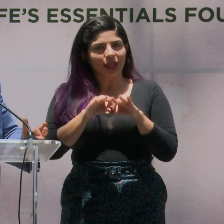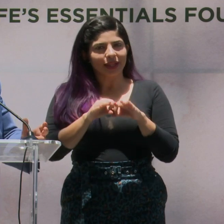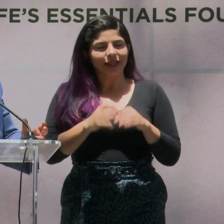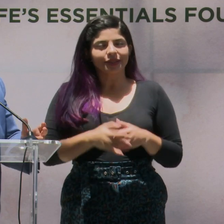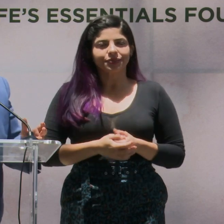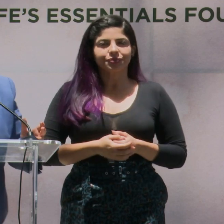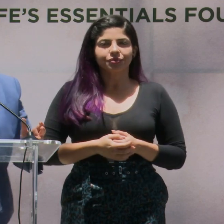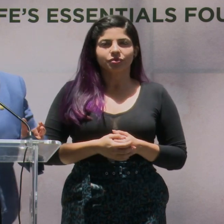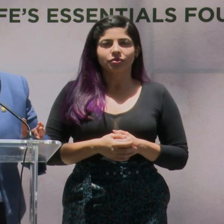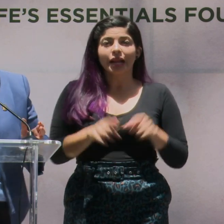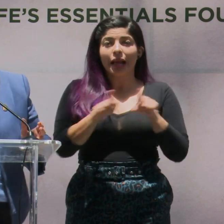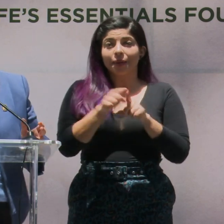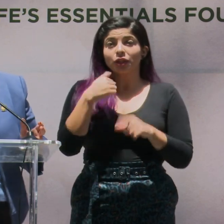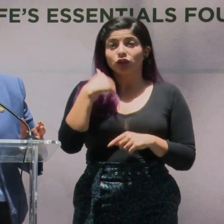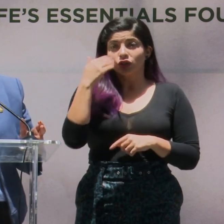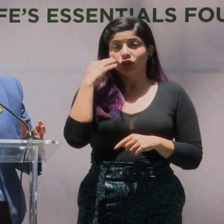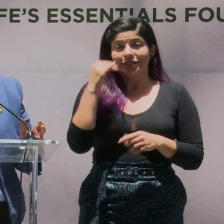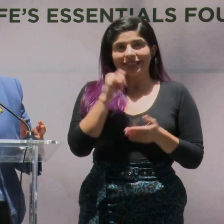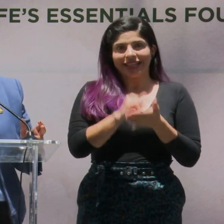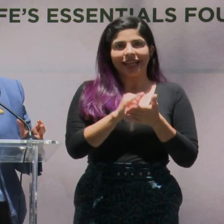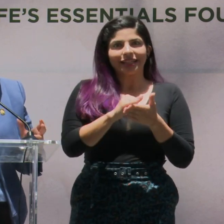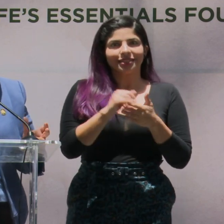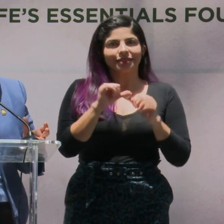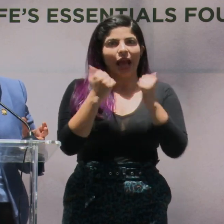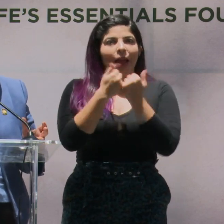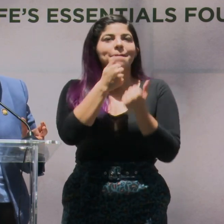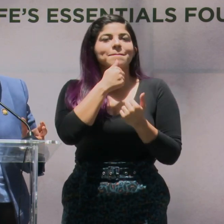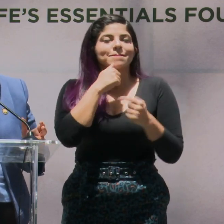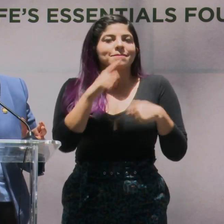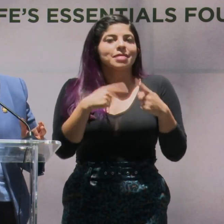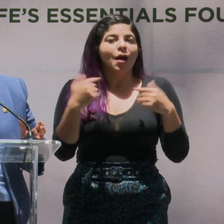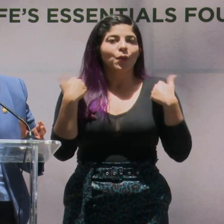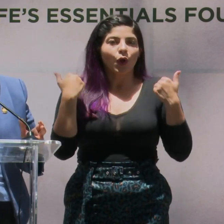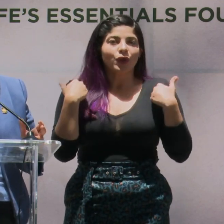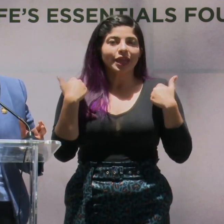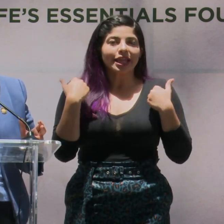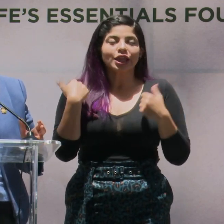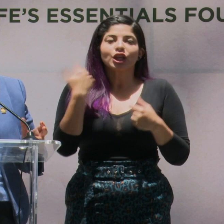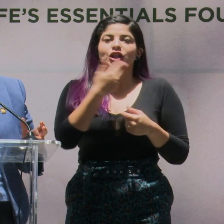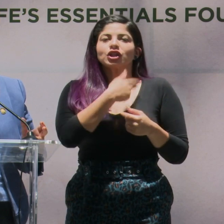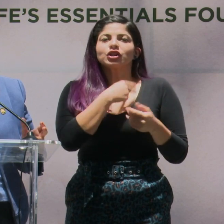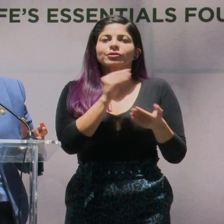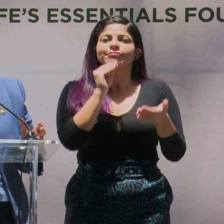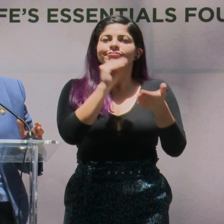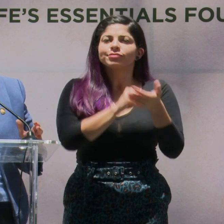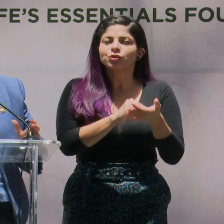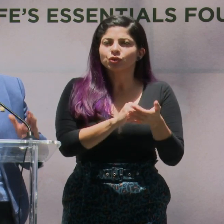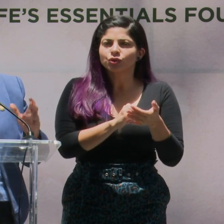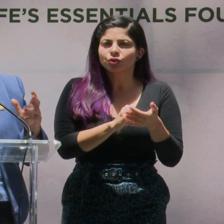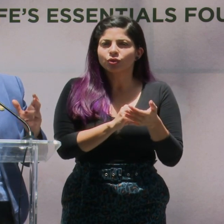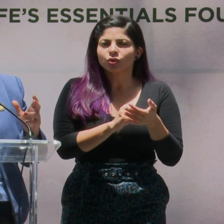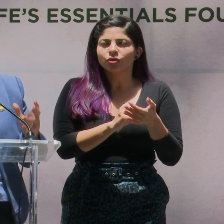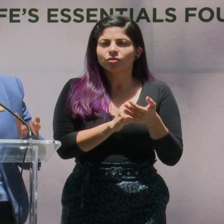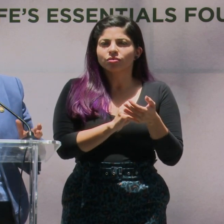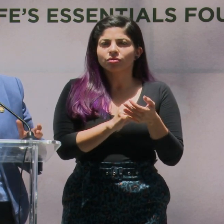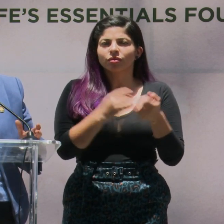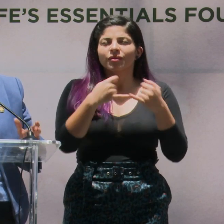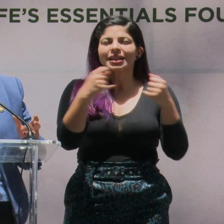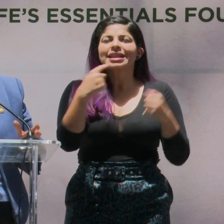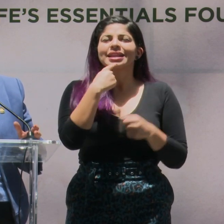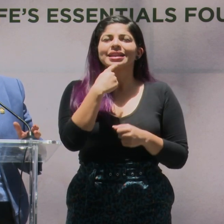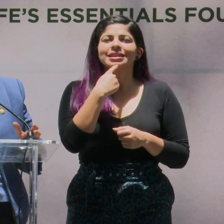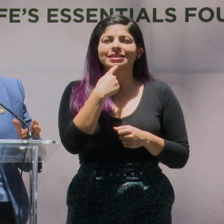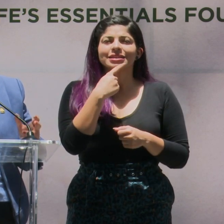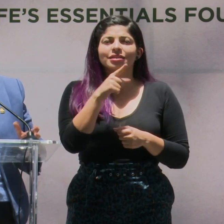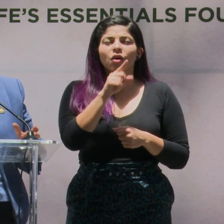Además, y sé que esto va a estar muy contento, el sector privado, le hemos puesto un tagline que dice